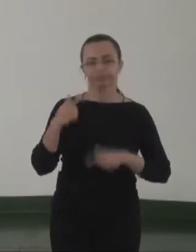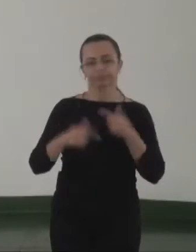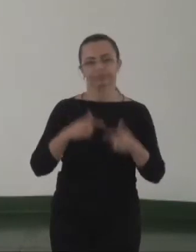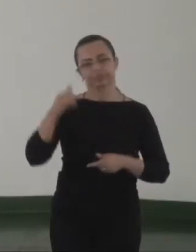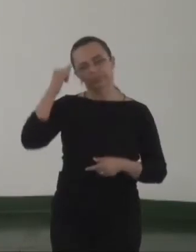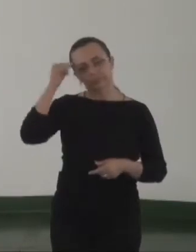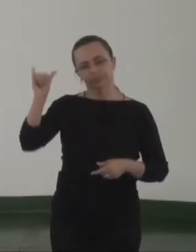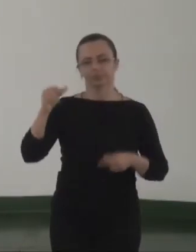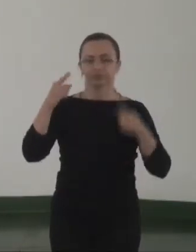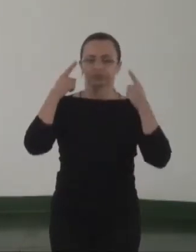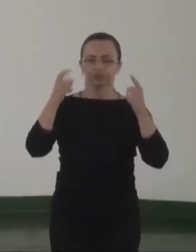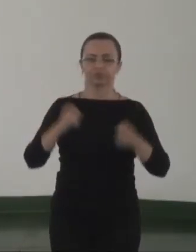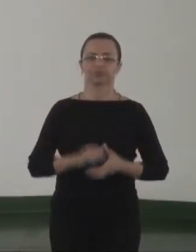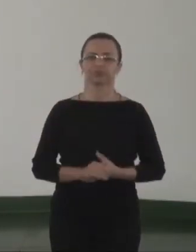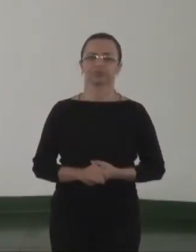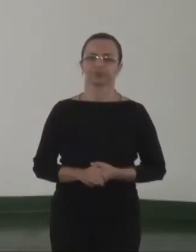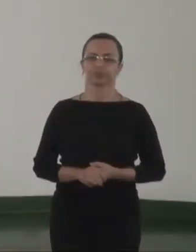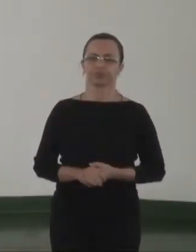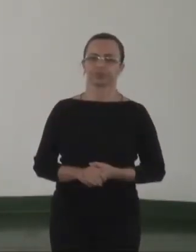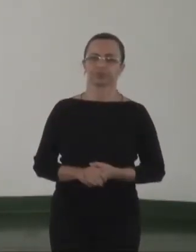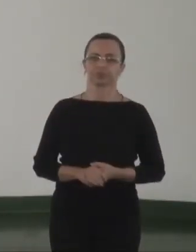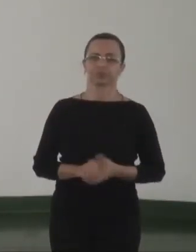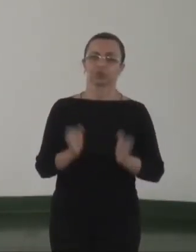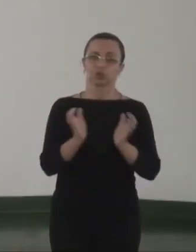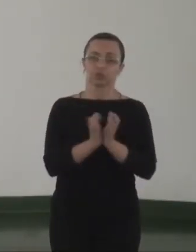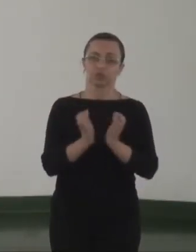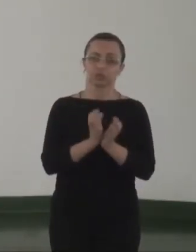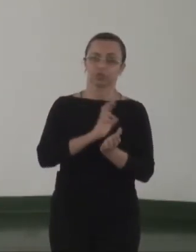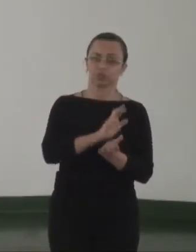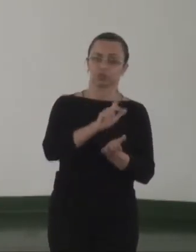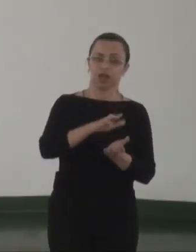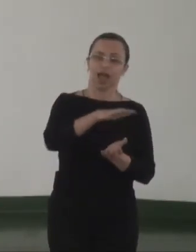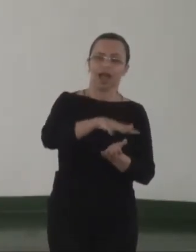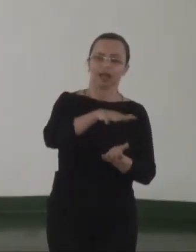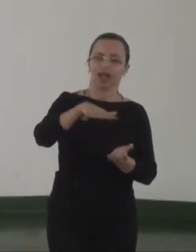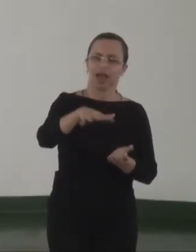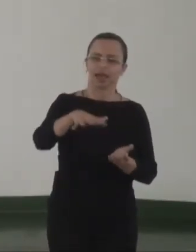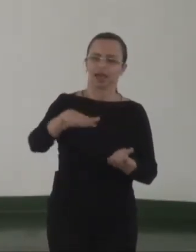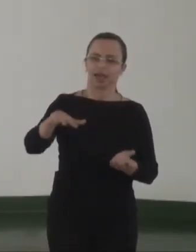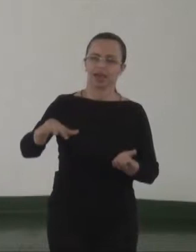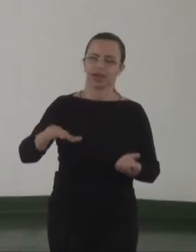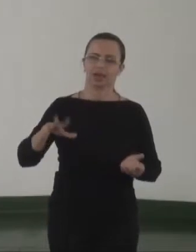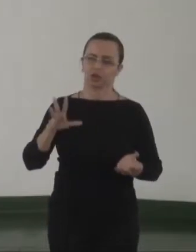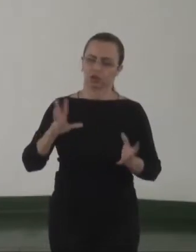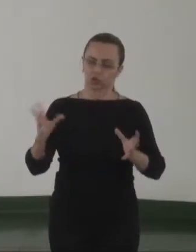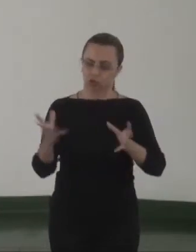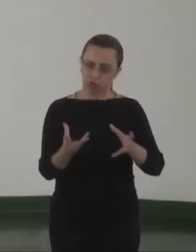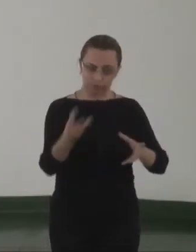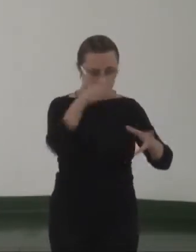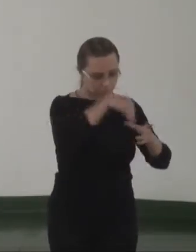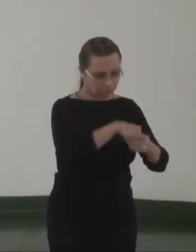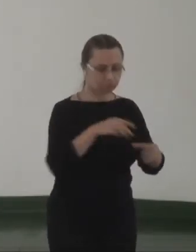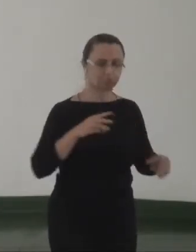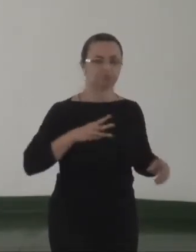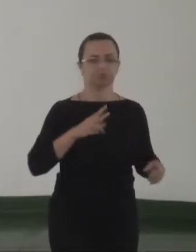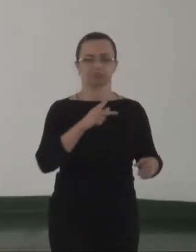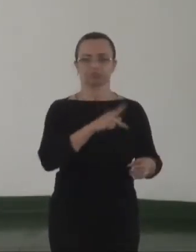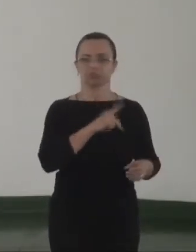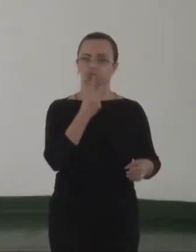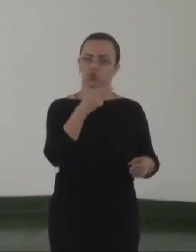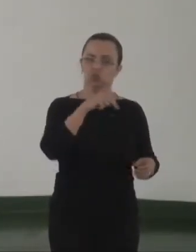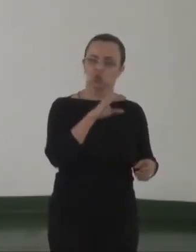prevenção das violências com equipe multidisciplinar dentro do MP, todos tendo um grupo ou um núcleo